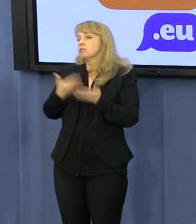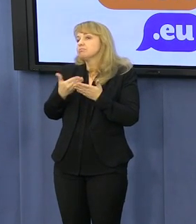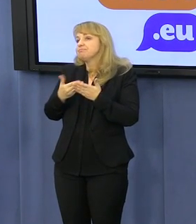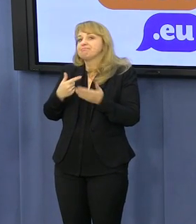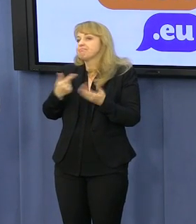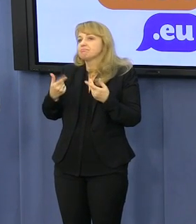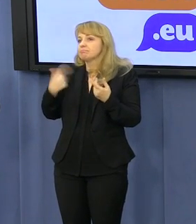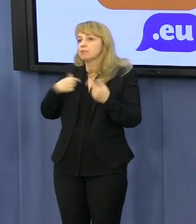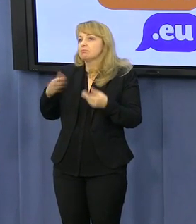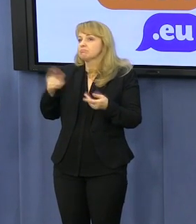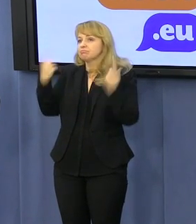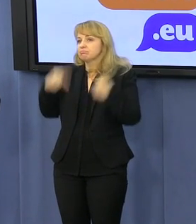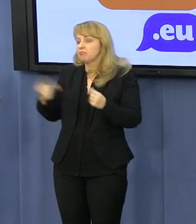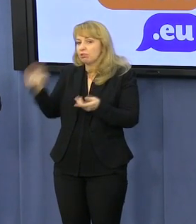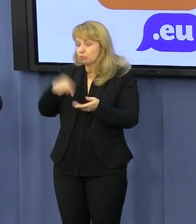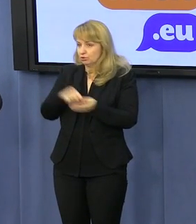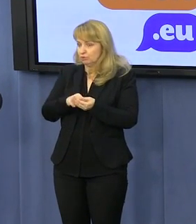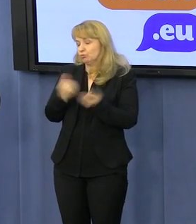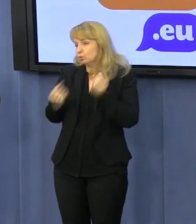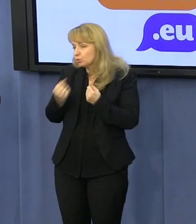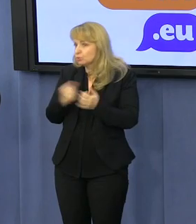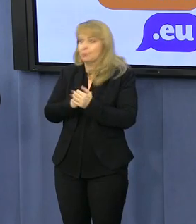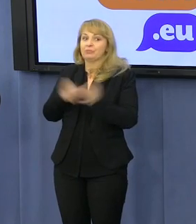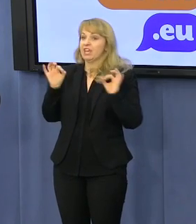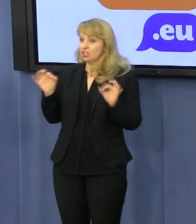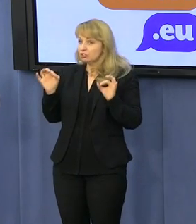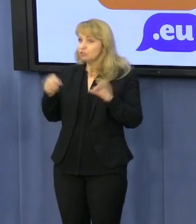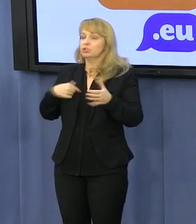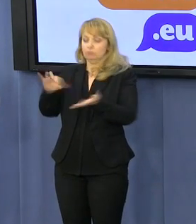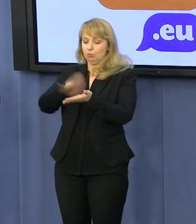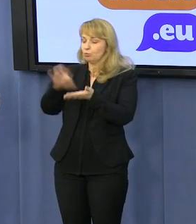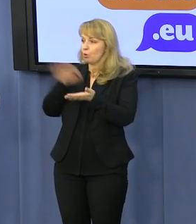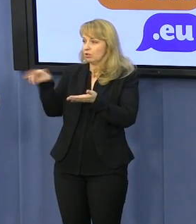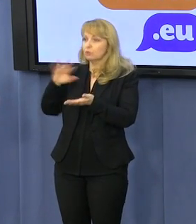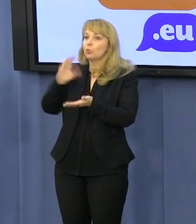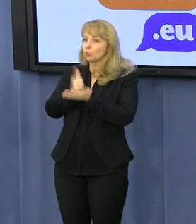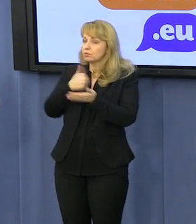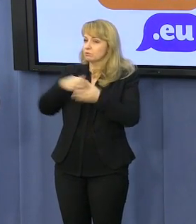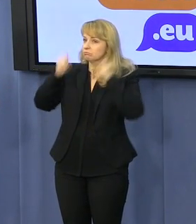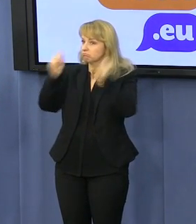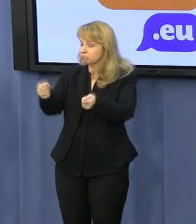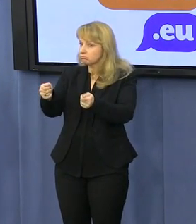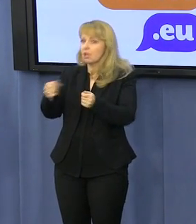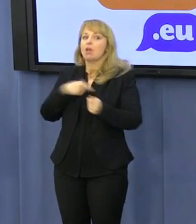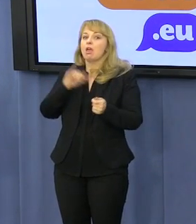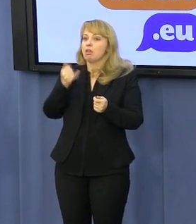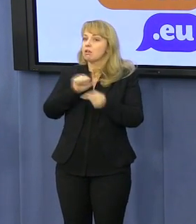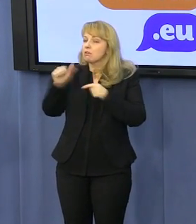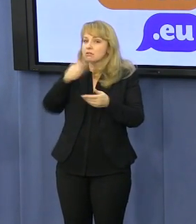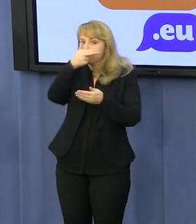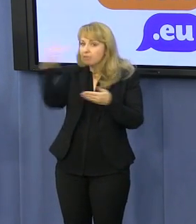zjawić. Tak jak powiedziałem, dzisiaj złożyliśmy ten projekt ustawy. Czego on dotyczy? Oddaję głos